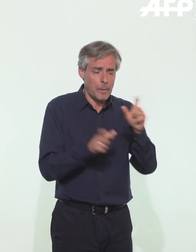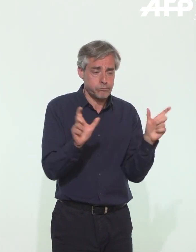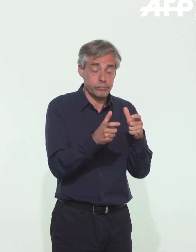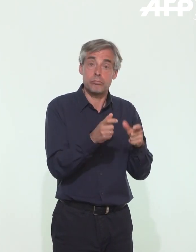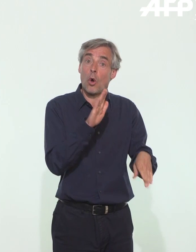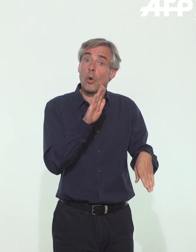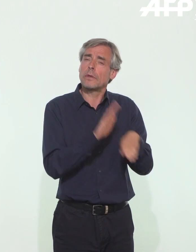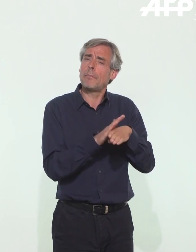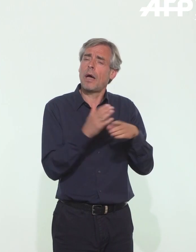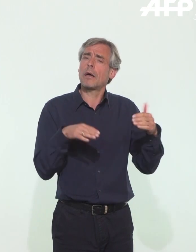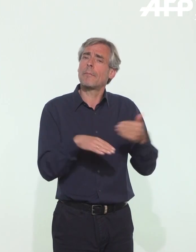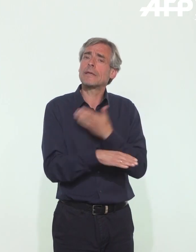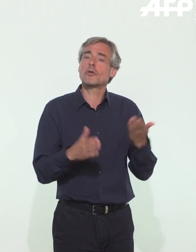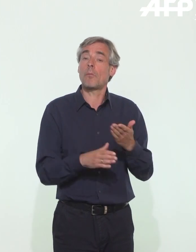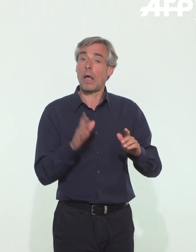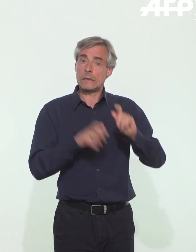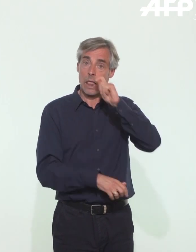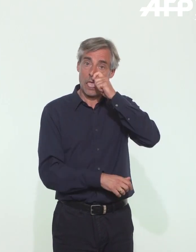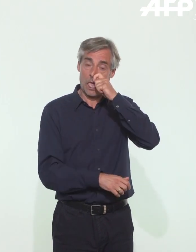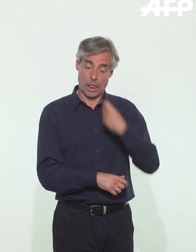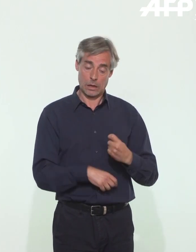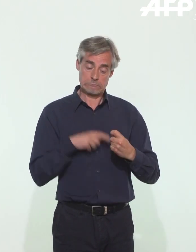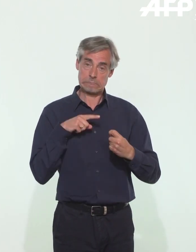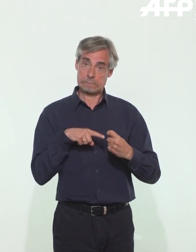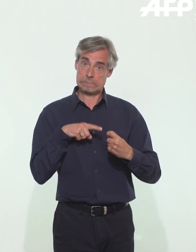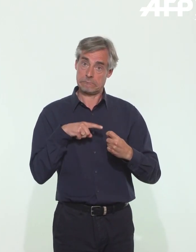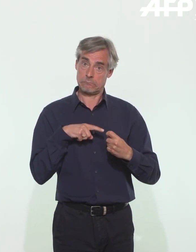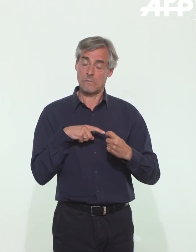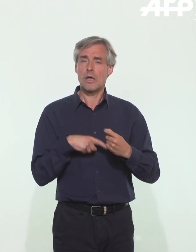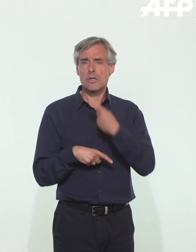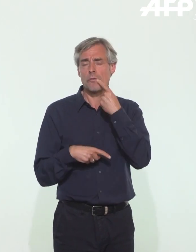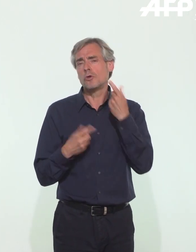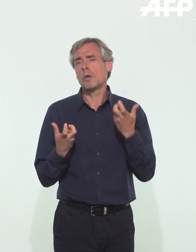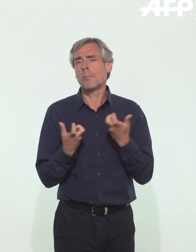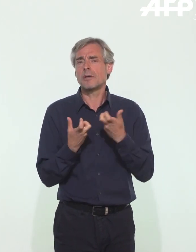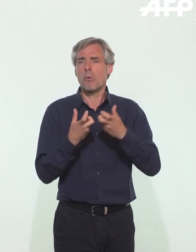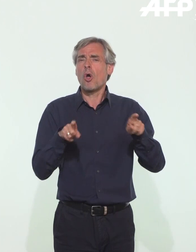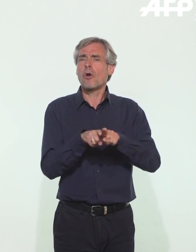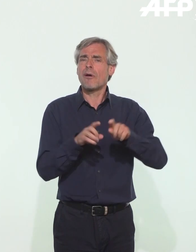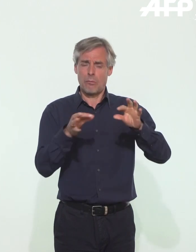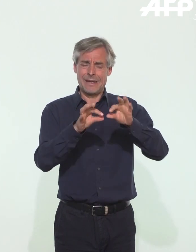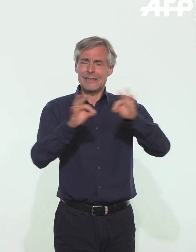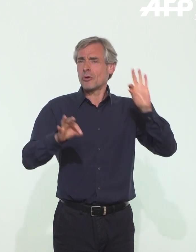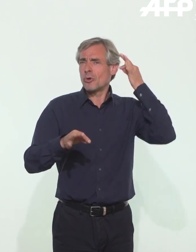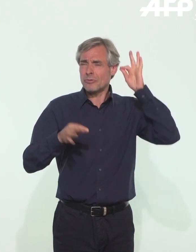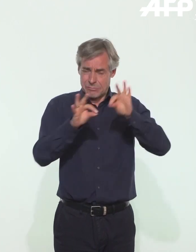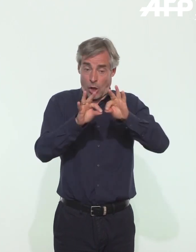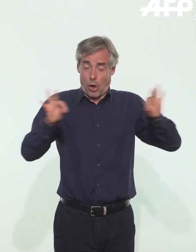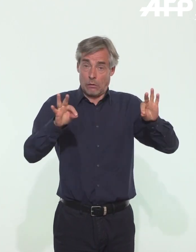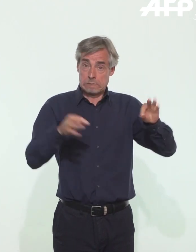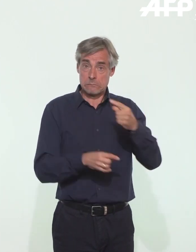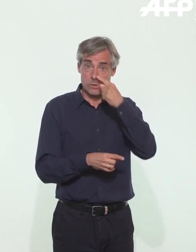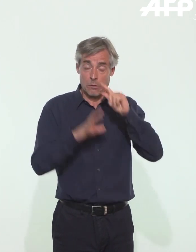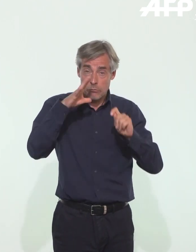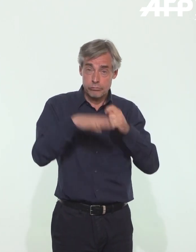grâce à un prélèvement nasopharyngé, c'est-à-dire en utilisant une sorte de grand coton-tige que l'on introduit